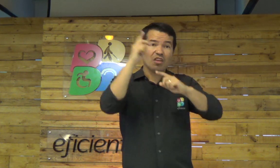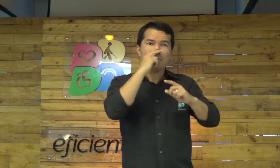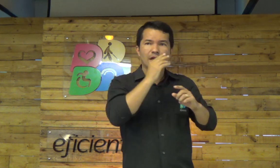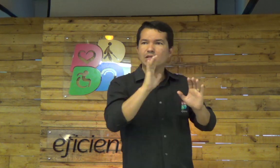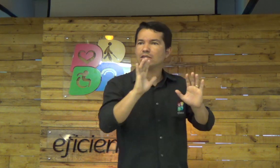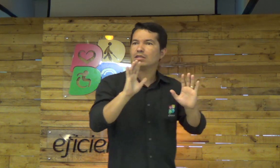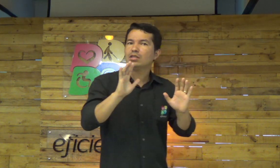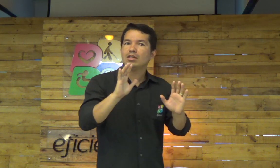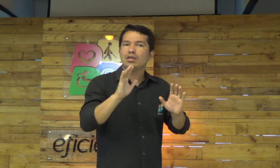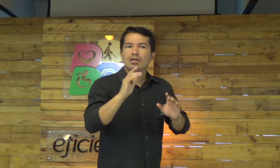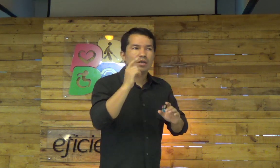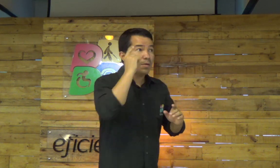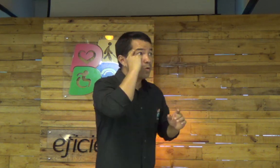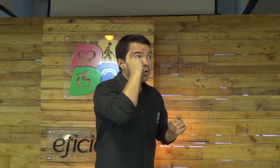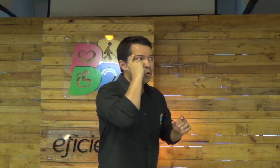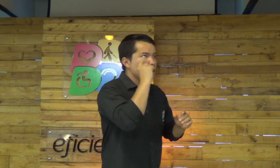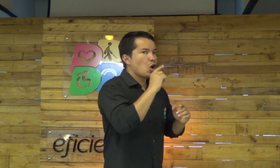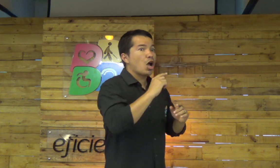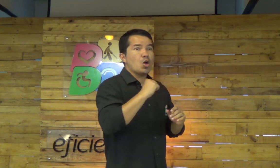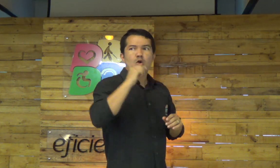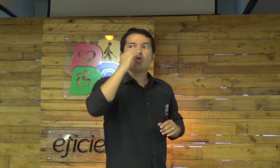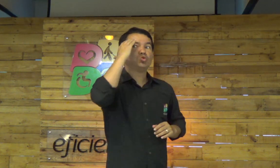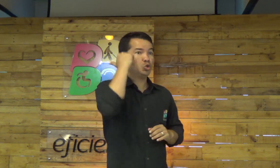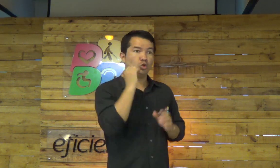acreditam nas suas ideias, nas suas imaginações sobre Jesus.